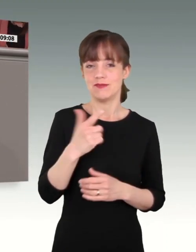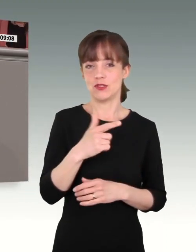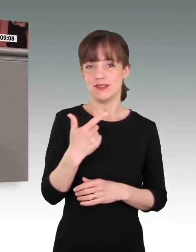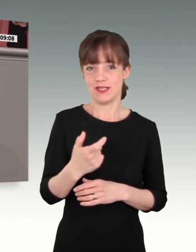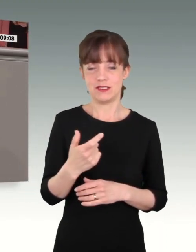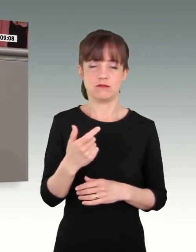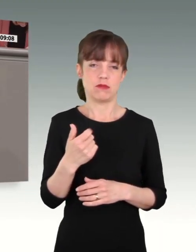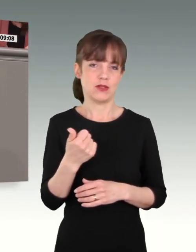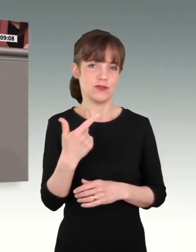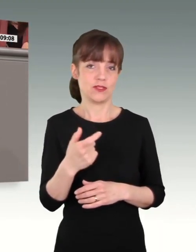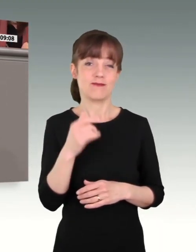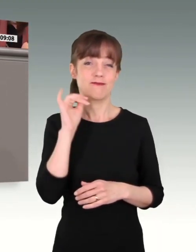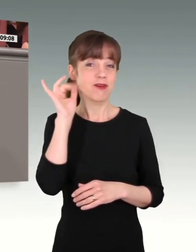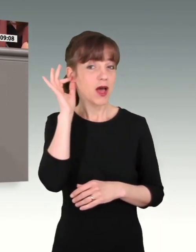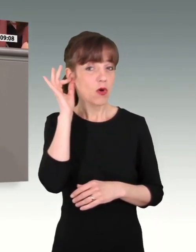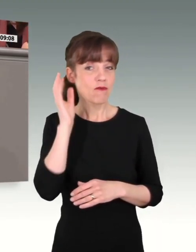hatten. Das ist ein Erfolg.